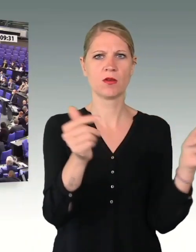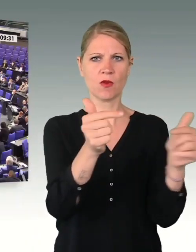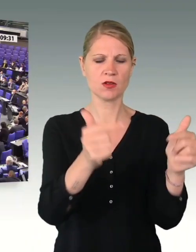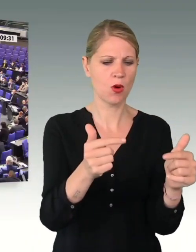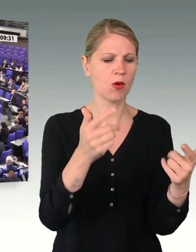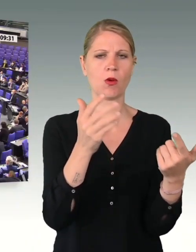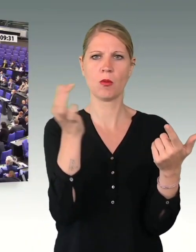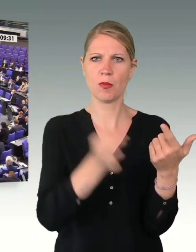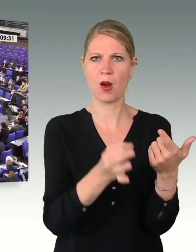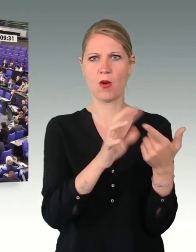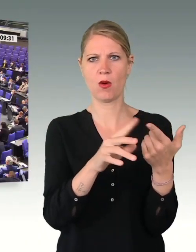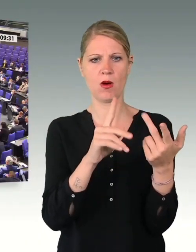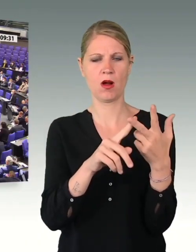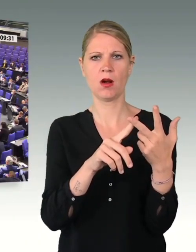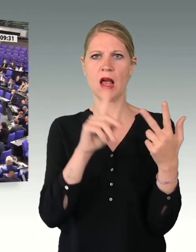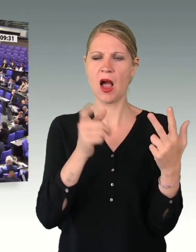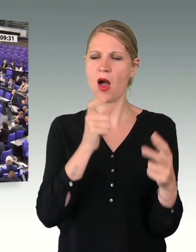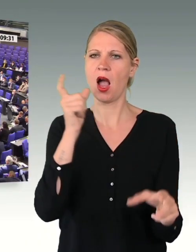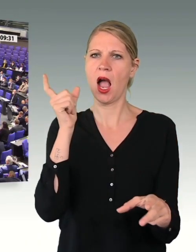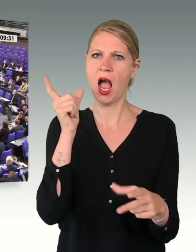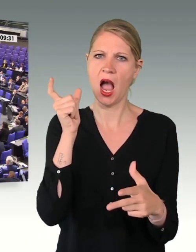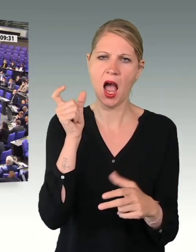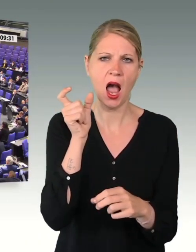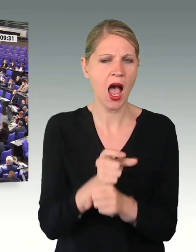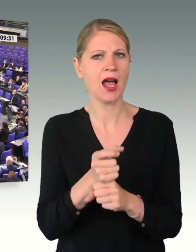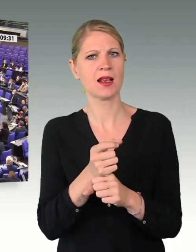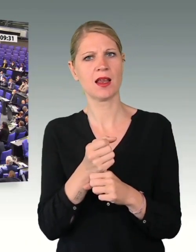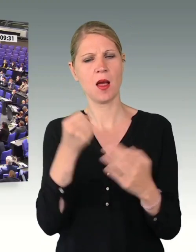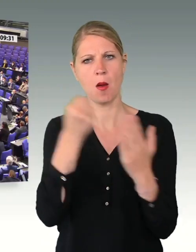Rechtsextremismus. Und Gleichberechtigung in den Streitkräften.